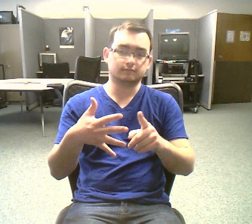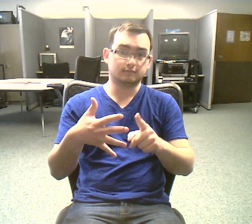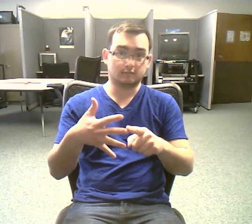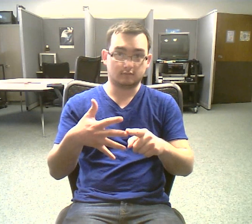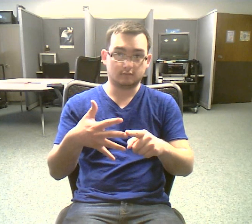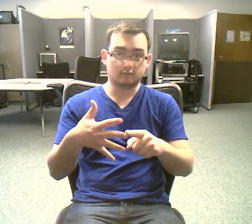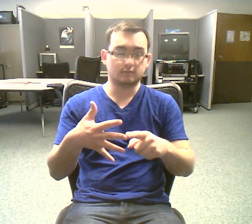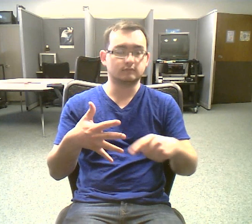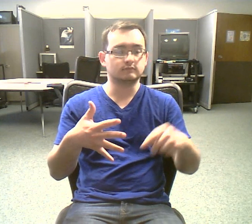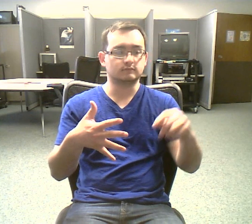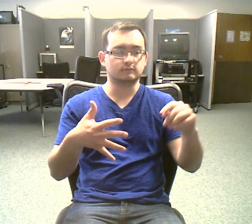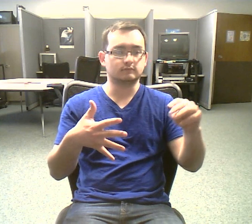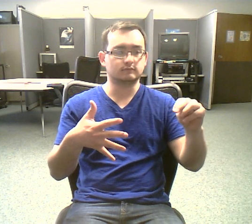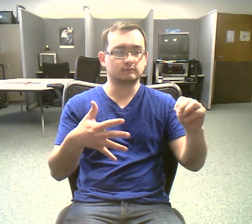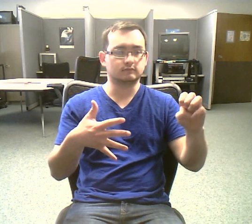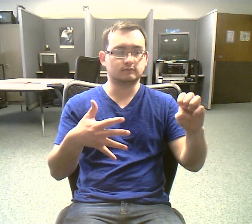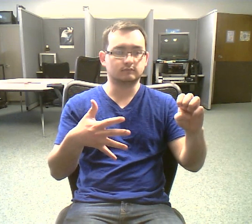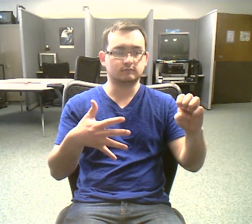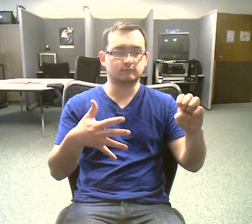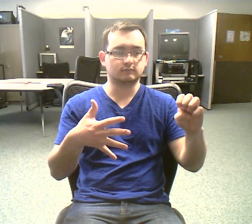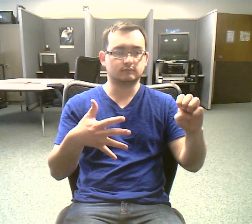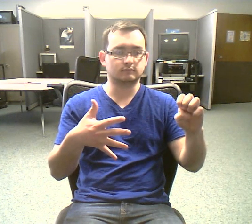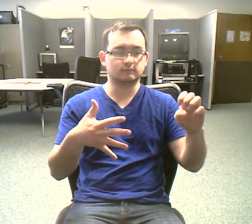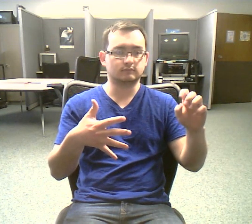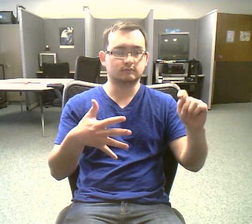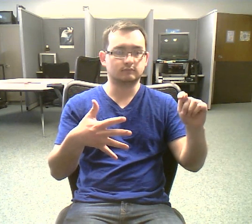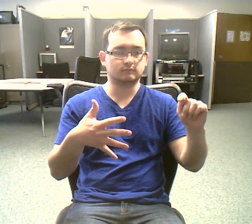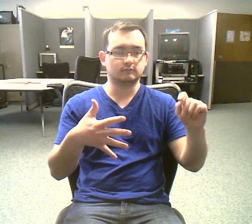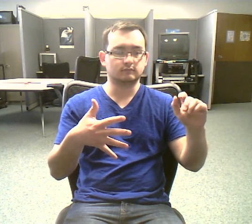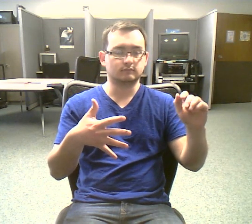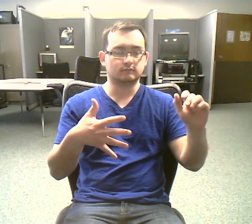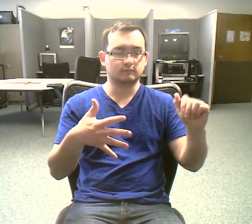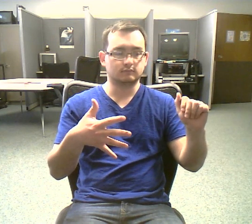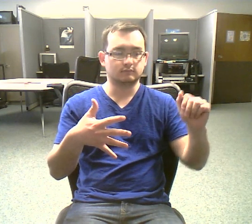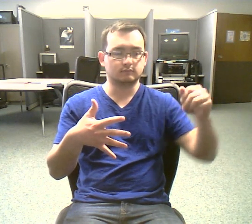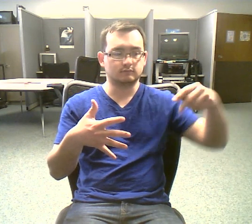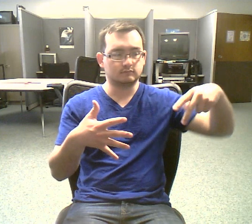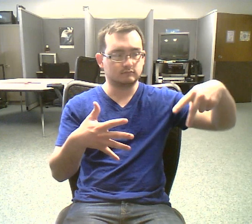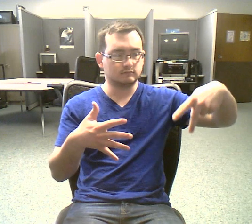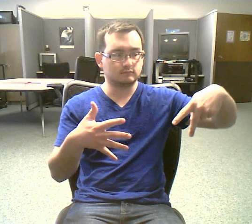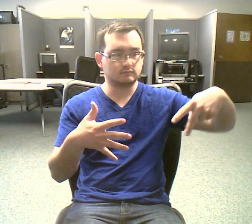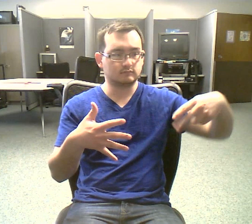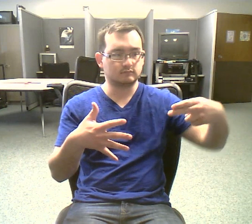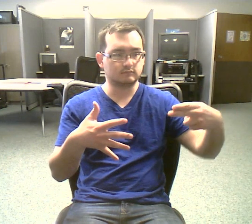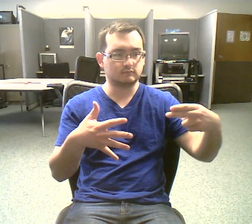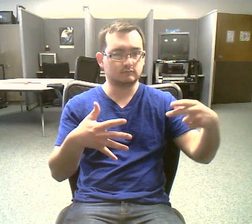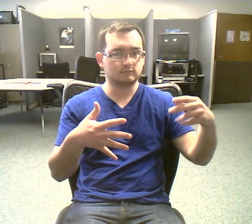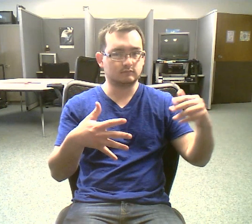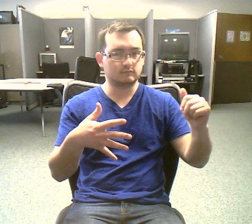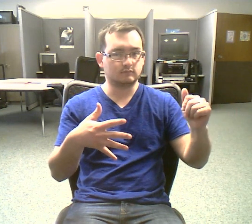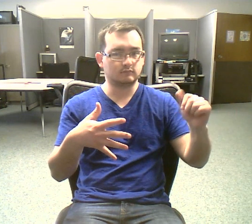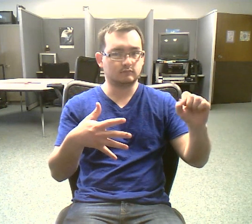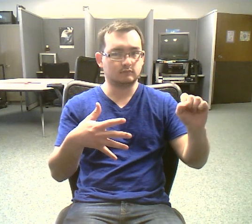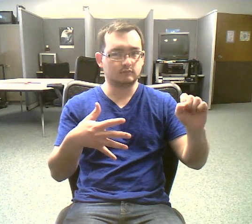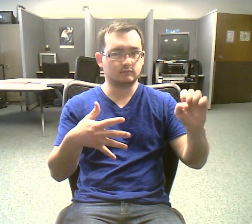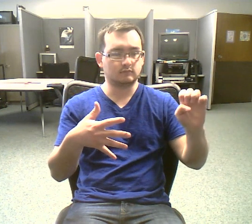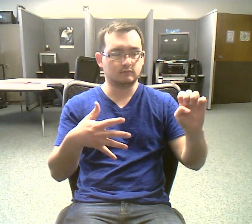Third, metaphase, M-E-T-A-P-H-A-S-E.